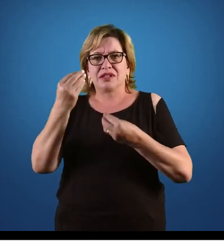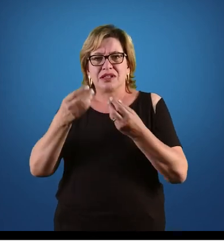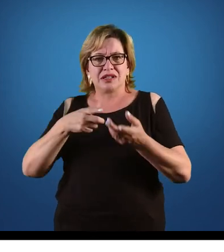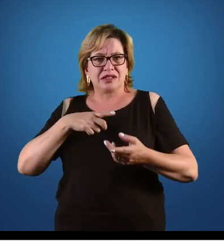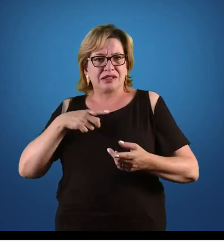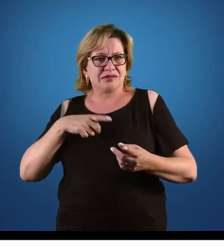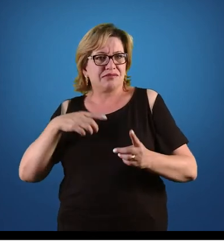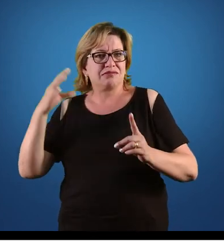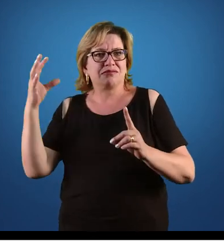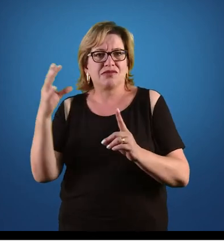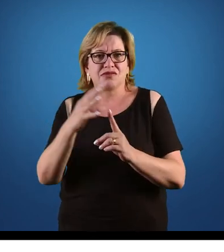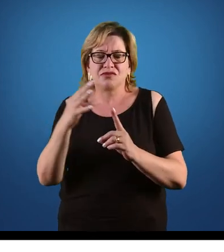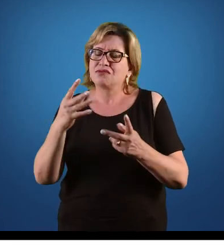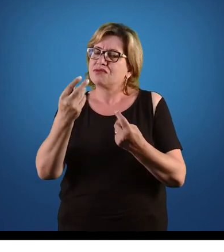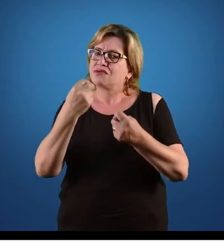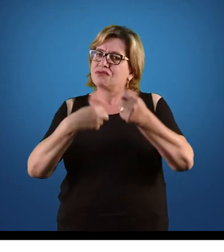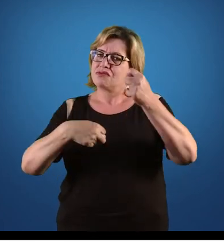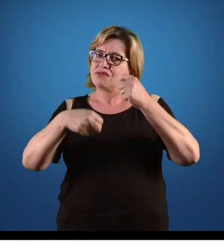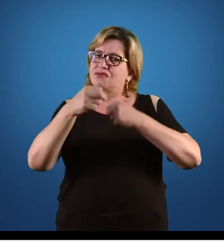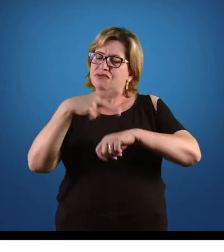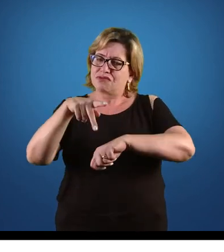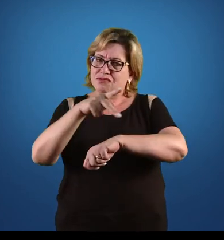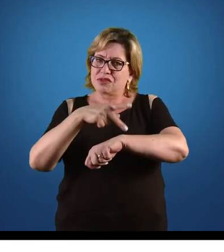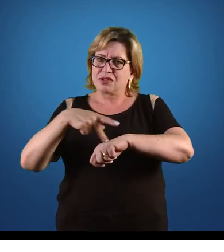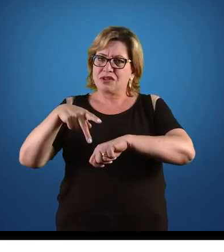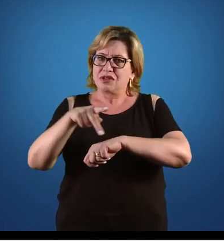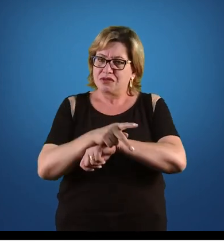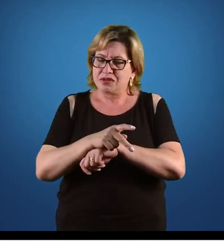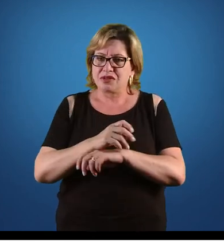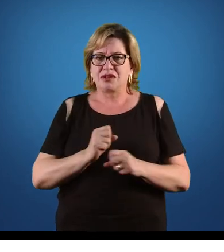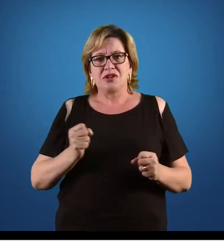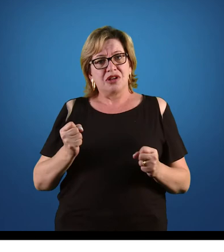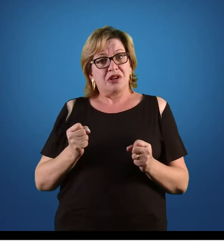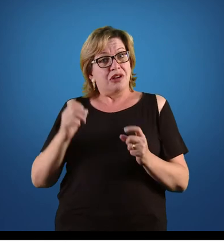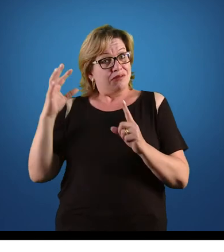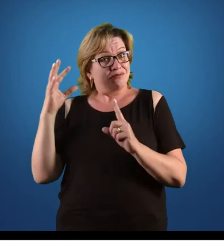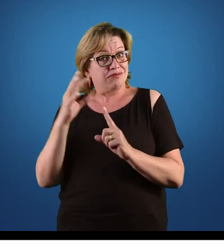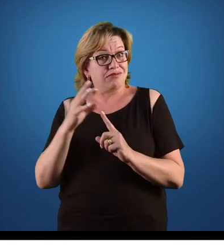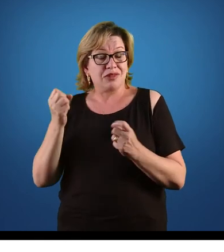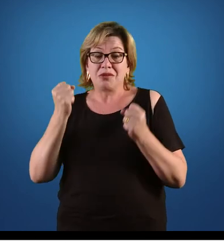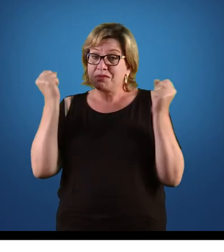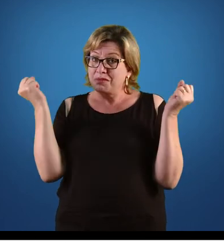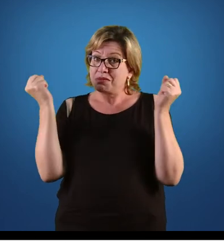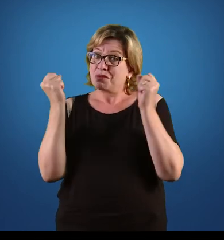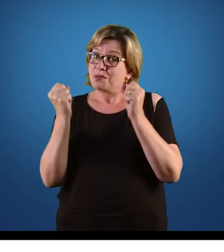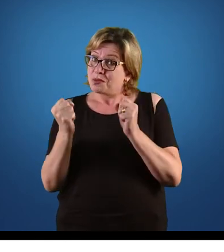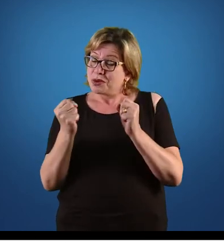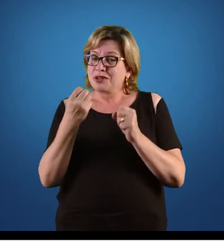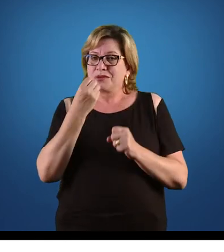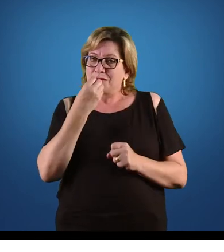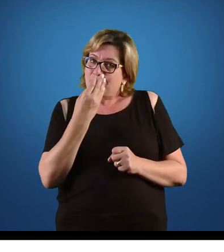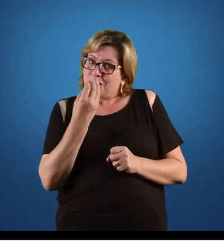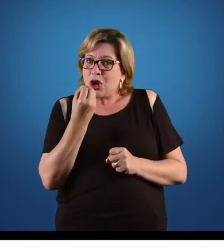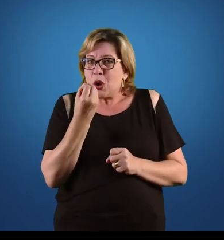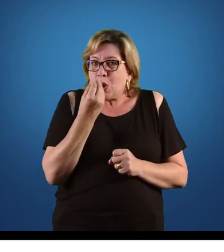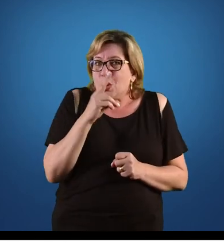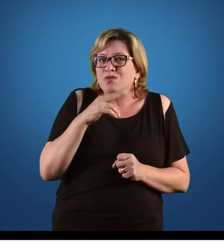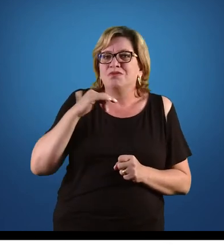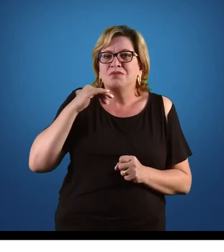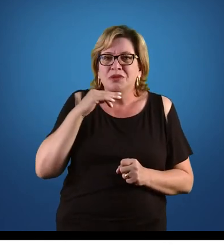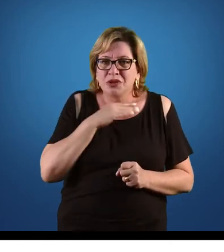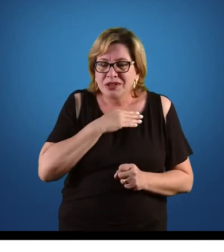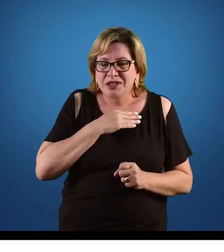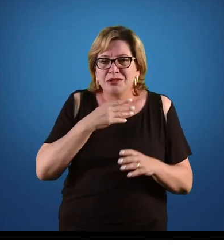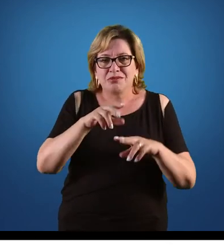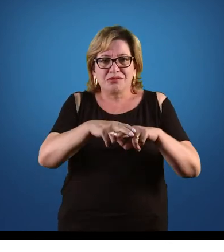né? Para a economia de um país. Esses efeitos podem ser muito bons, mas também podem ser ruins. Então, o